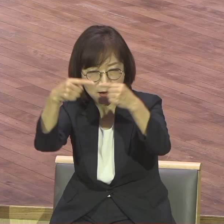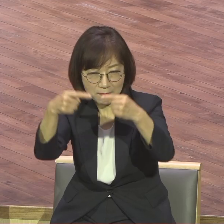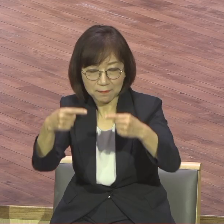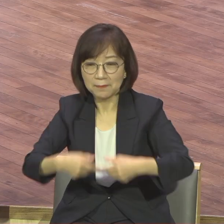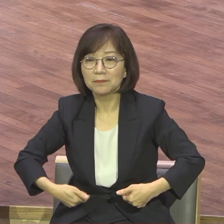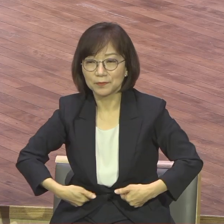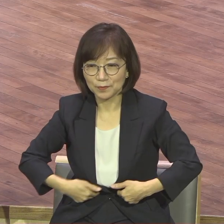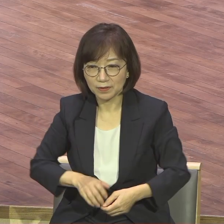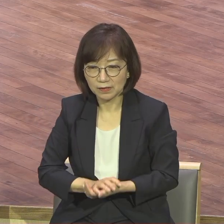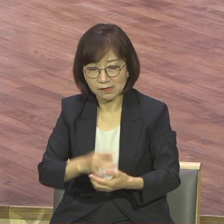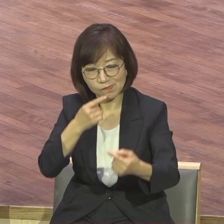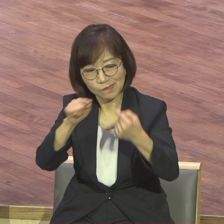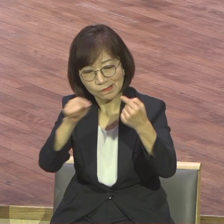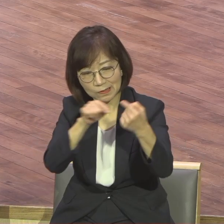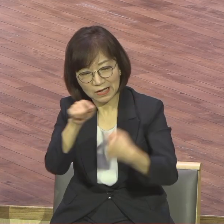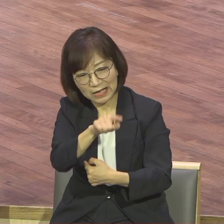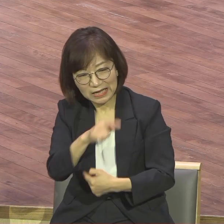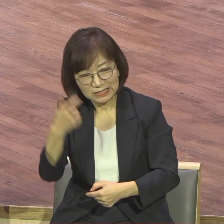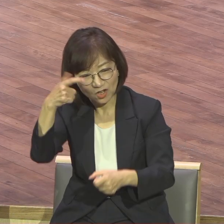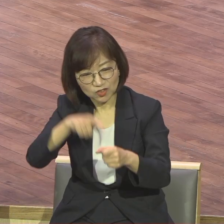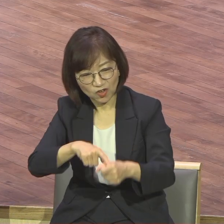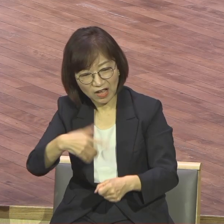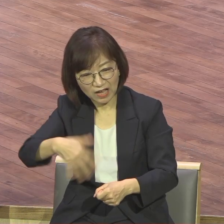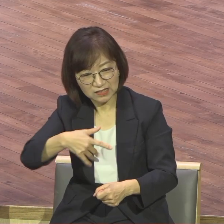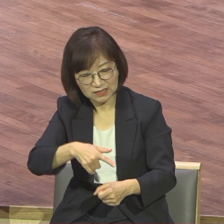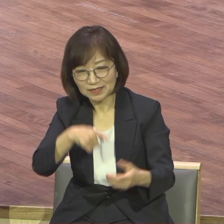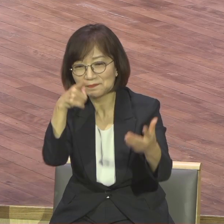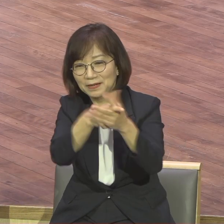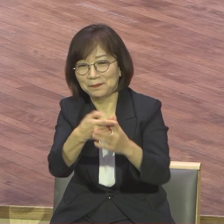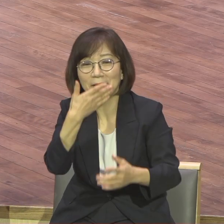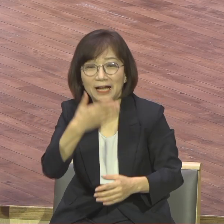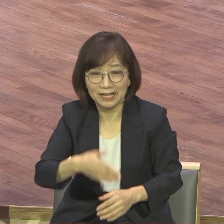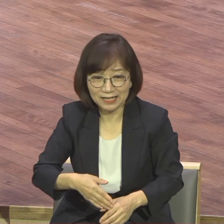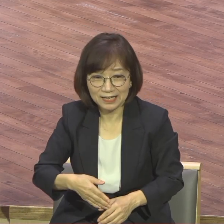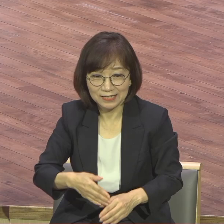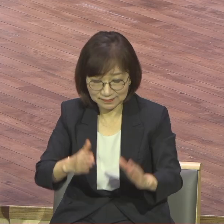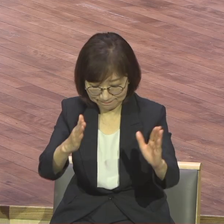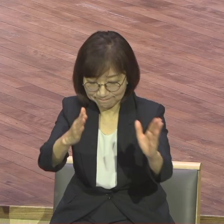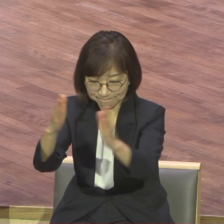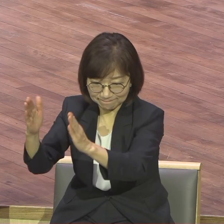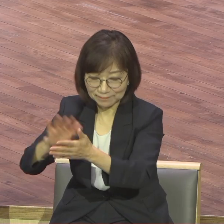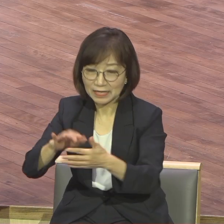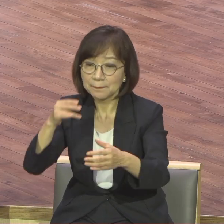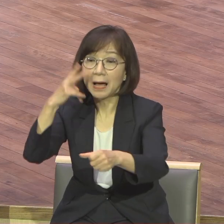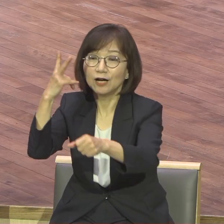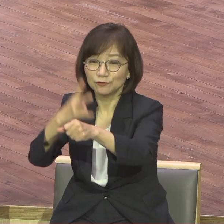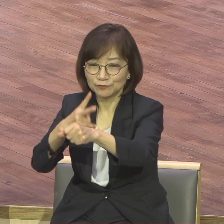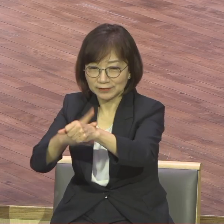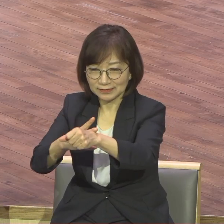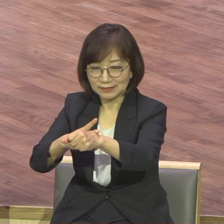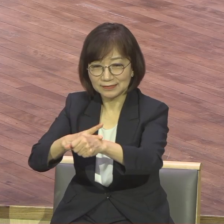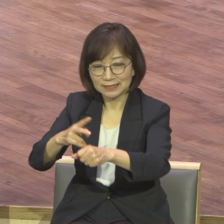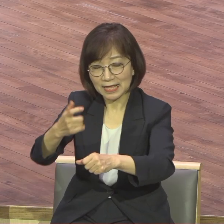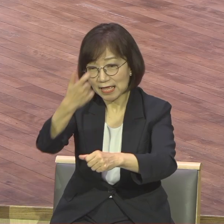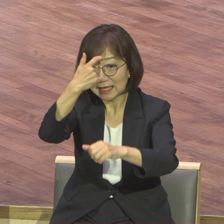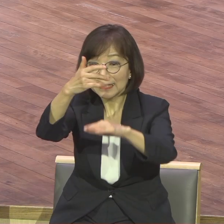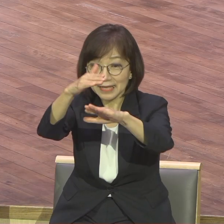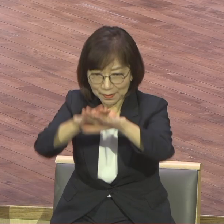드러납니다. 사도 바울은 본문 통해서 이런 예배 성공을 플랫폼으로 한